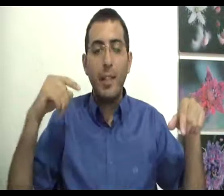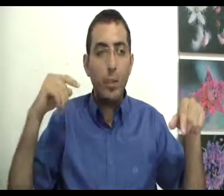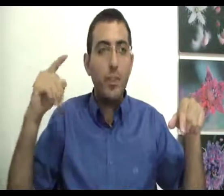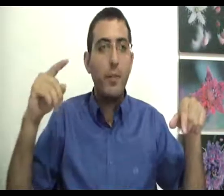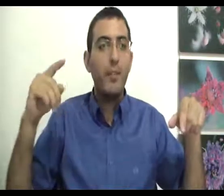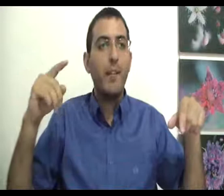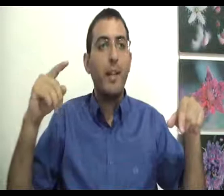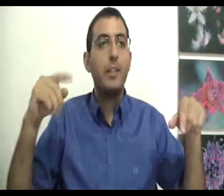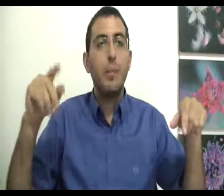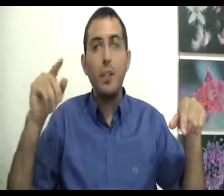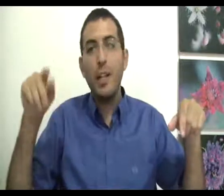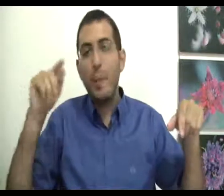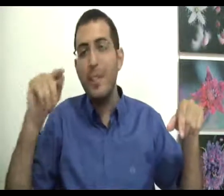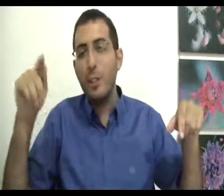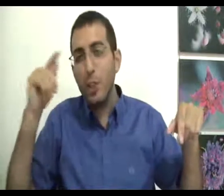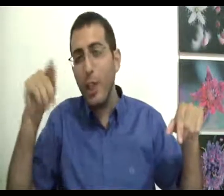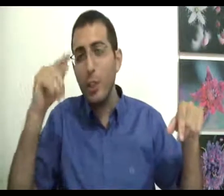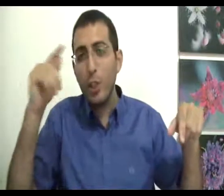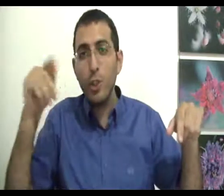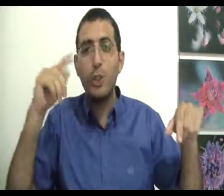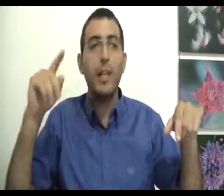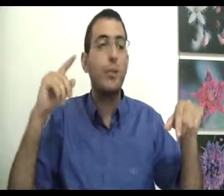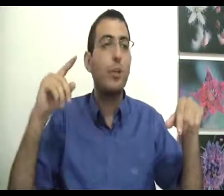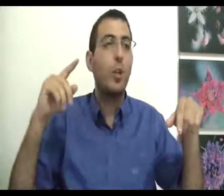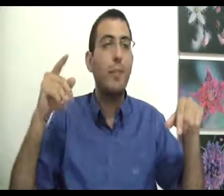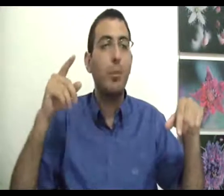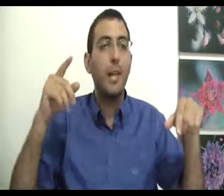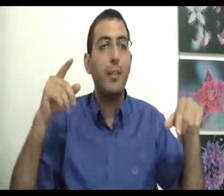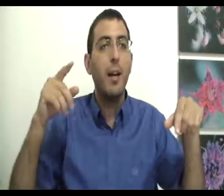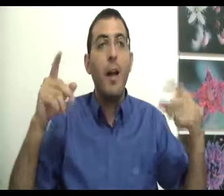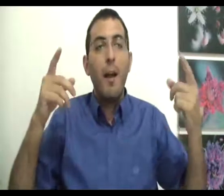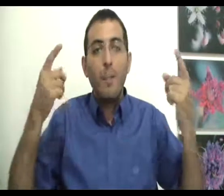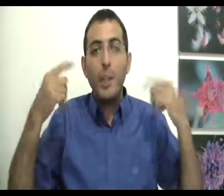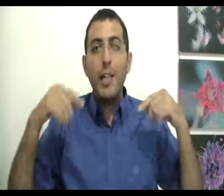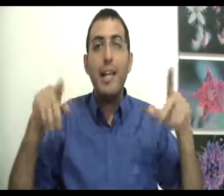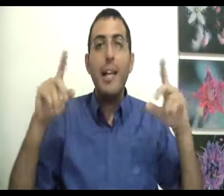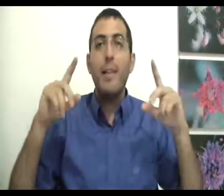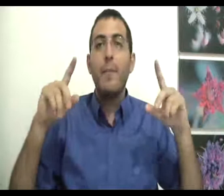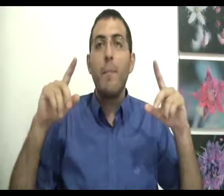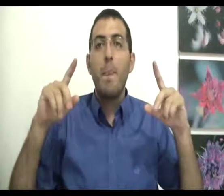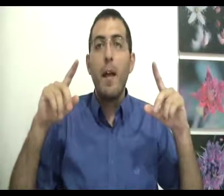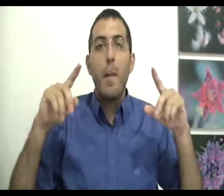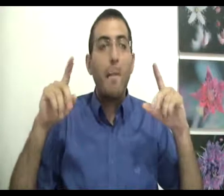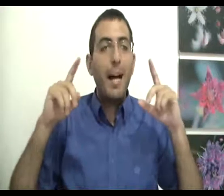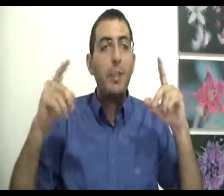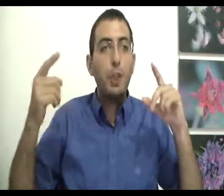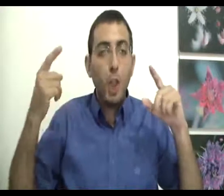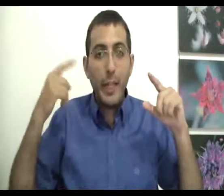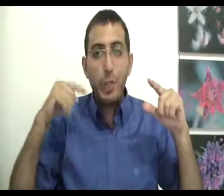יוסיף עוד דבר להגיד שמי שיחפש את שורש שורש הרצון שלו מה זאת אומרת? מי שיגלה מה השורש